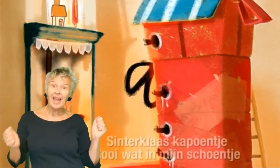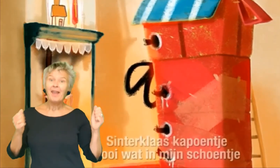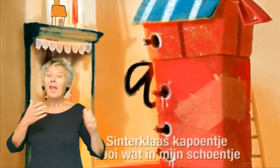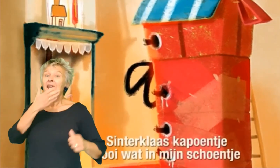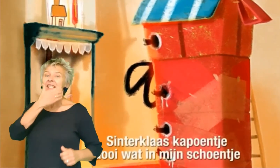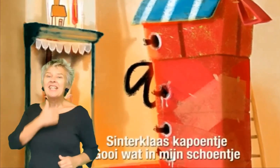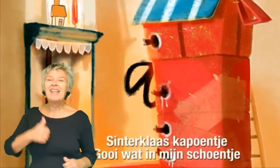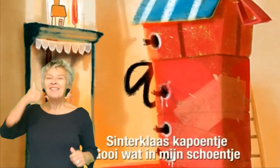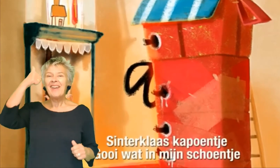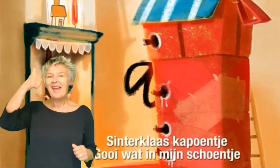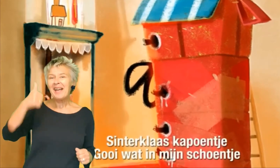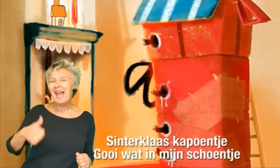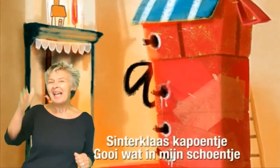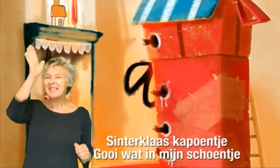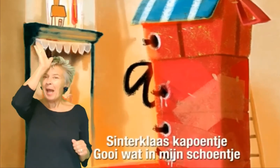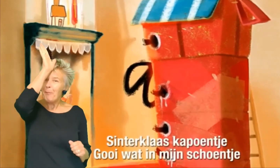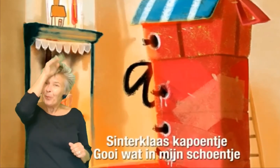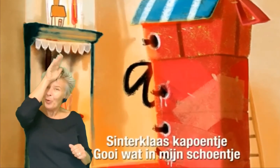he.